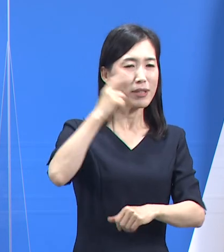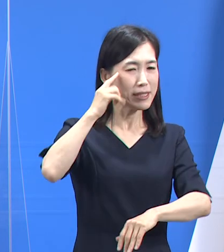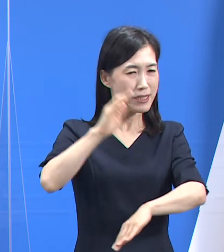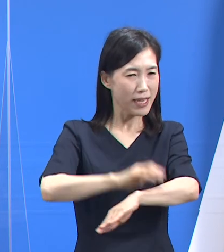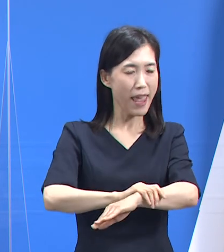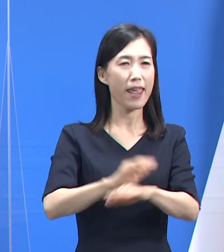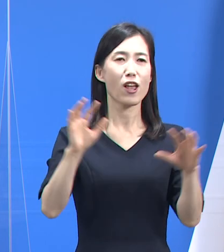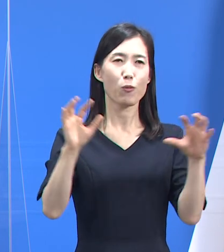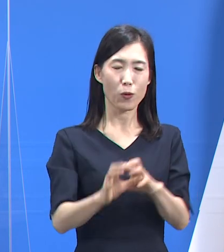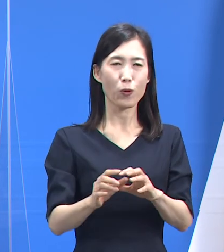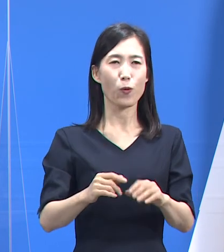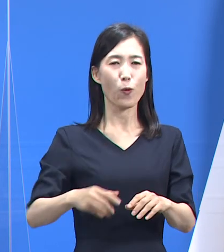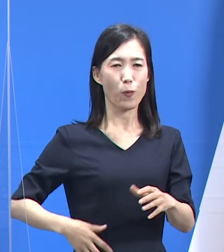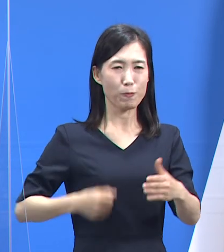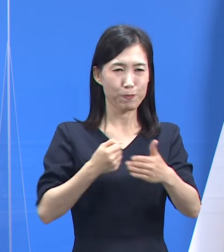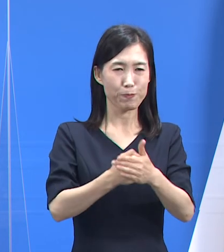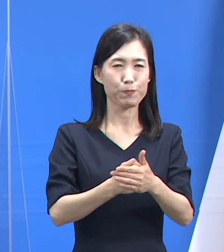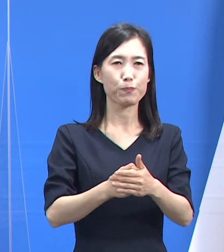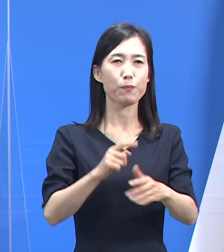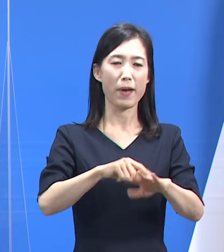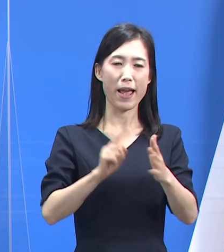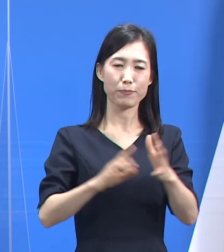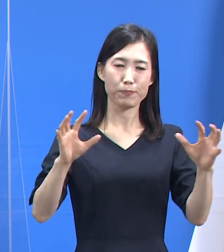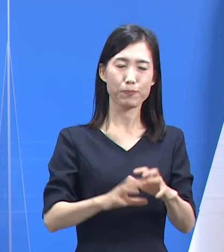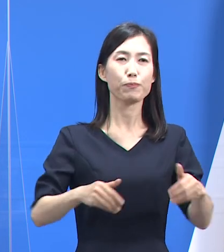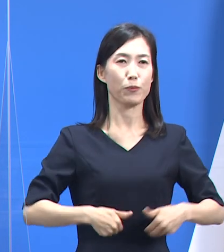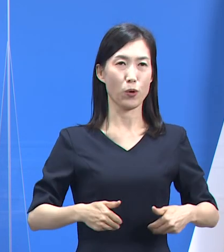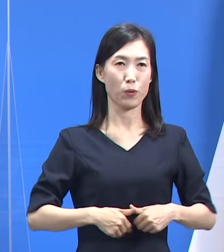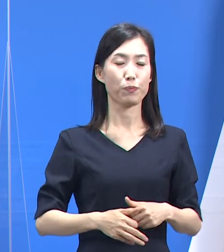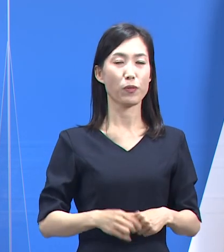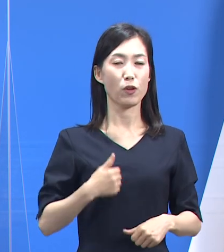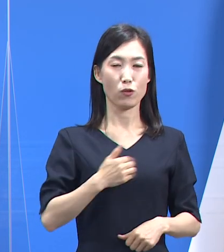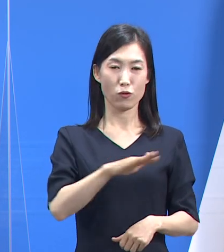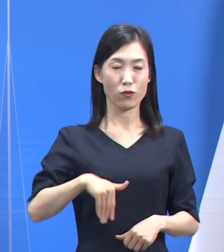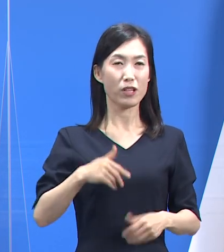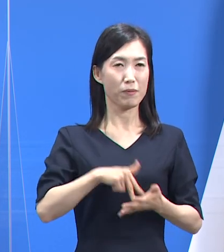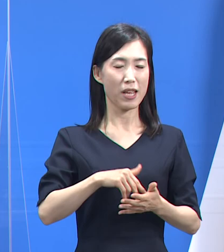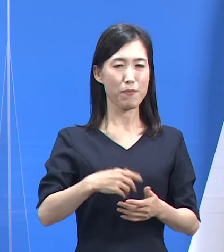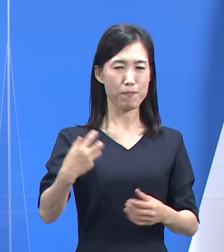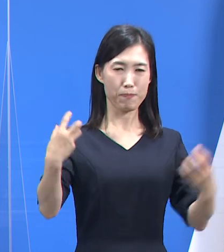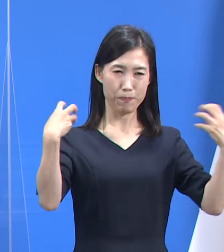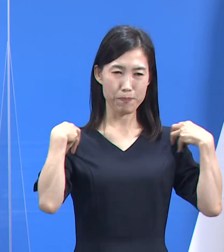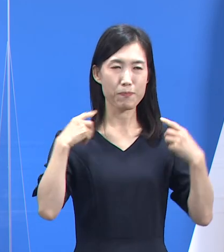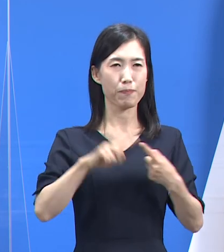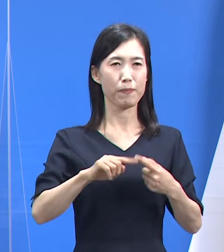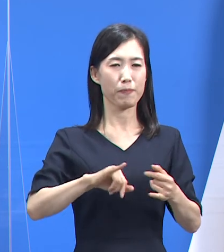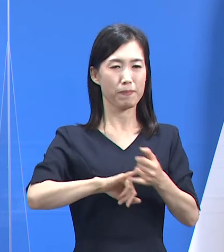잘 이겨내야 합니다. 돈은 맡겨진 책임을 끝까지 다하겠습니다. 감사합니다. 감사합니다. 감사합니다. 감사합니다.